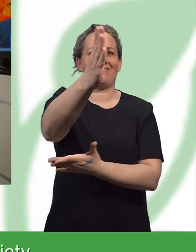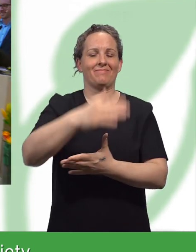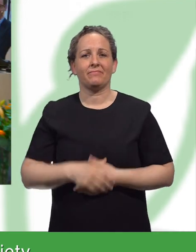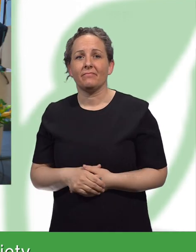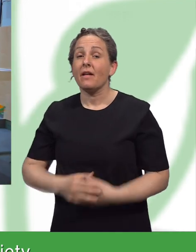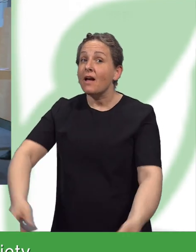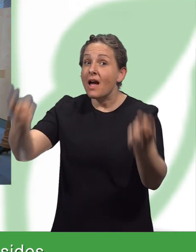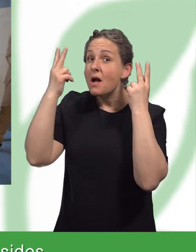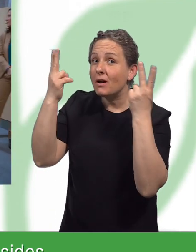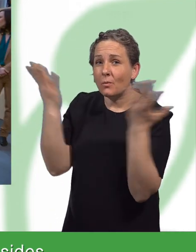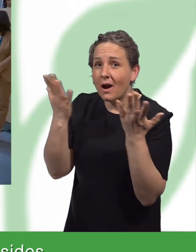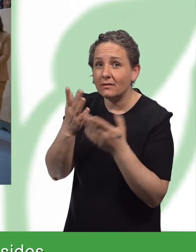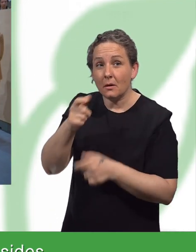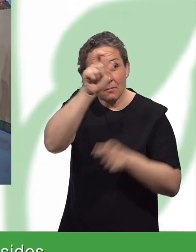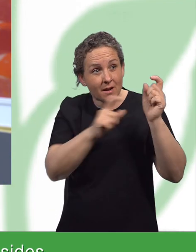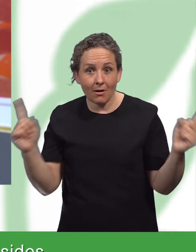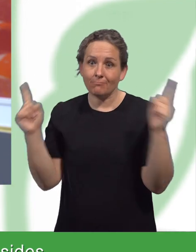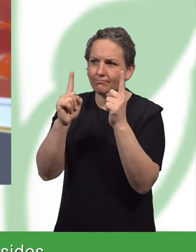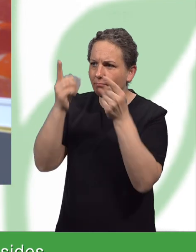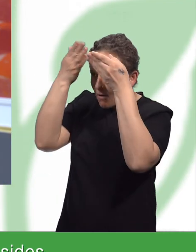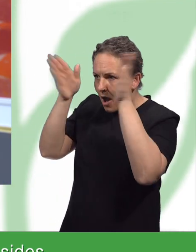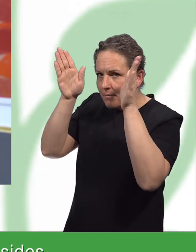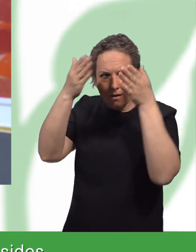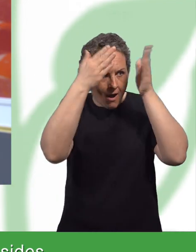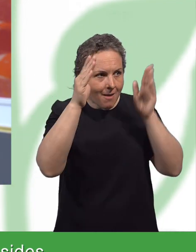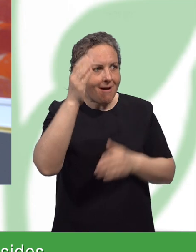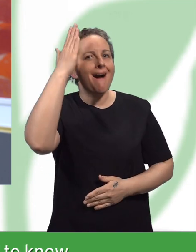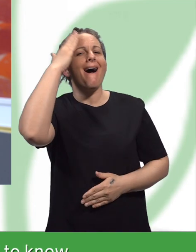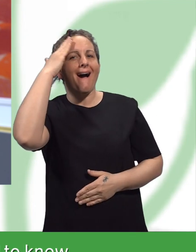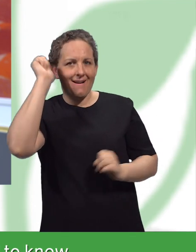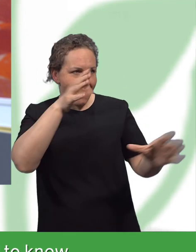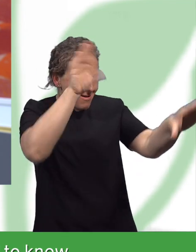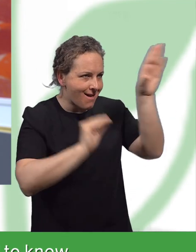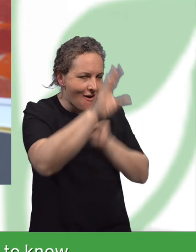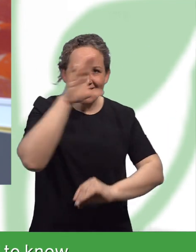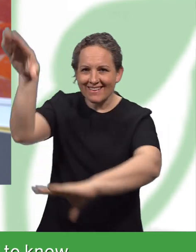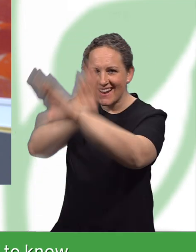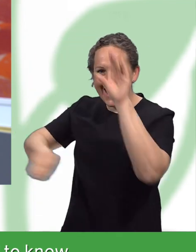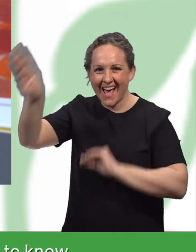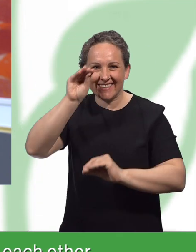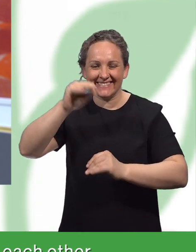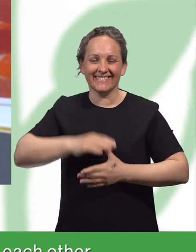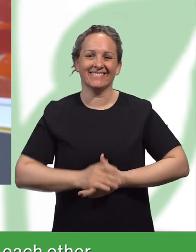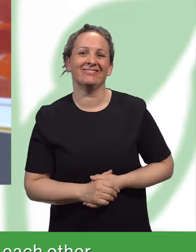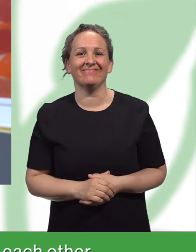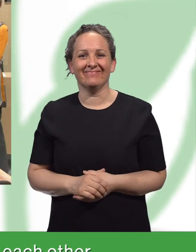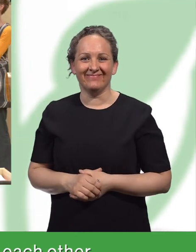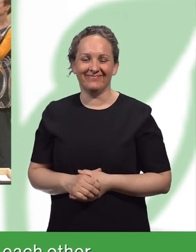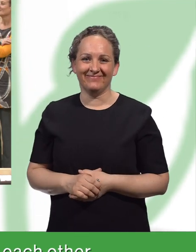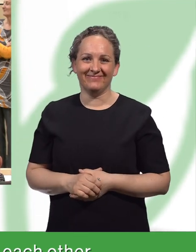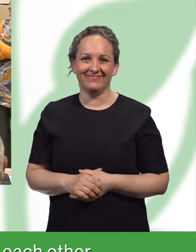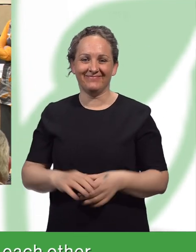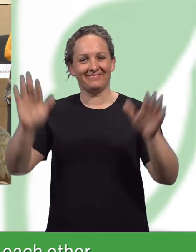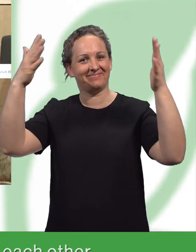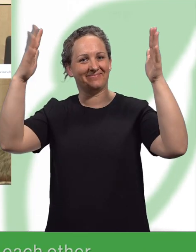gemeinsamen Gesellschaft. Ich glaube, es ist ganz wichtig, dass beide Seiten einfach aufeinander zugehen und auch wissen, dass sie vieles von den anderen lernen können.